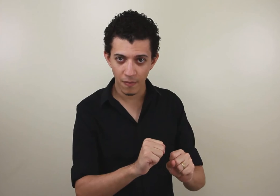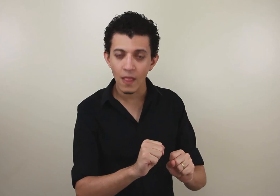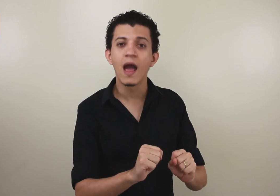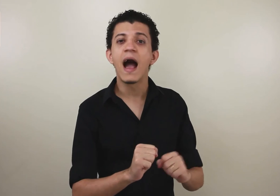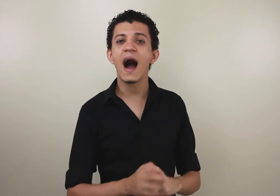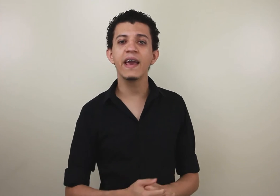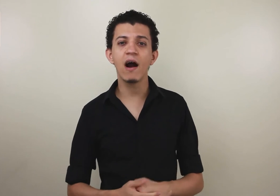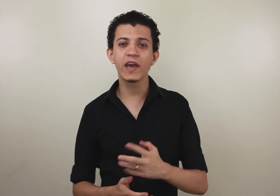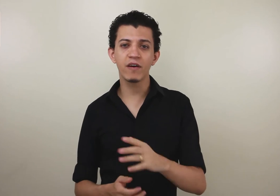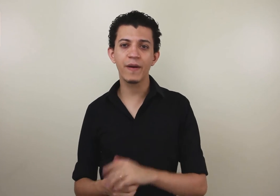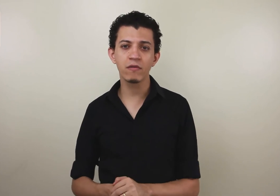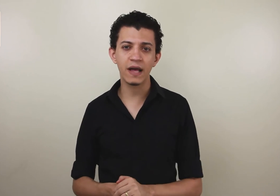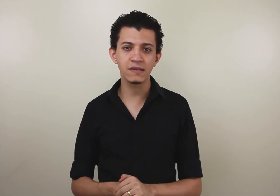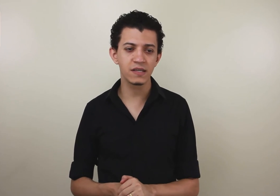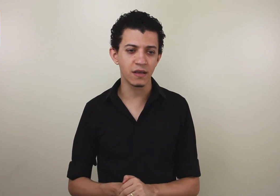Aí alguém vai perguntar assim.